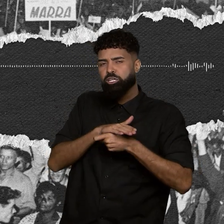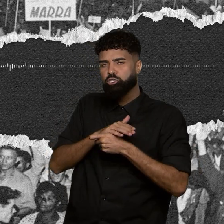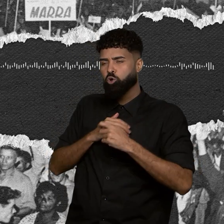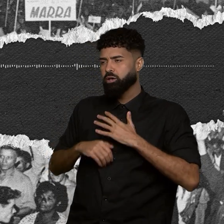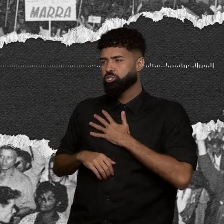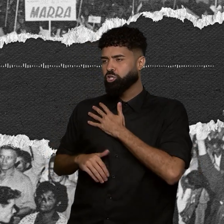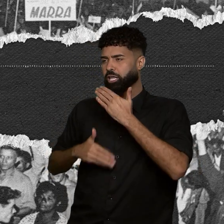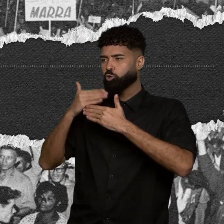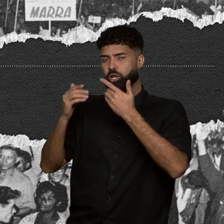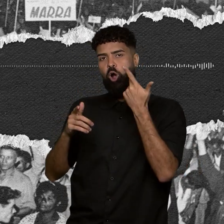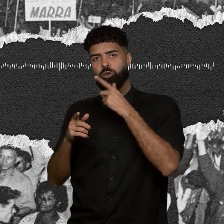faturar com ela.